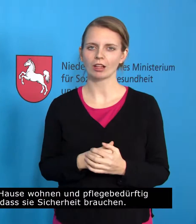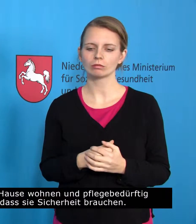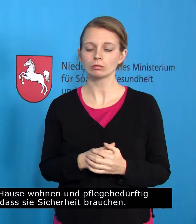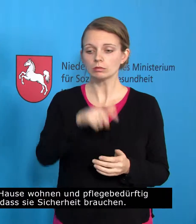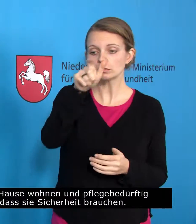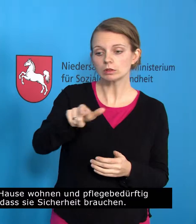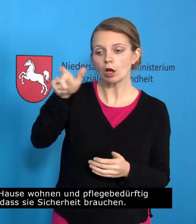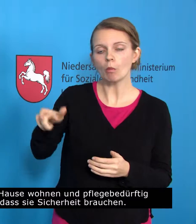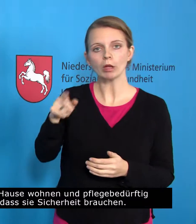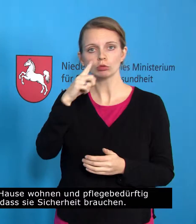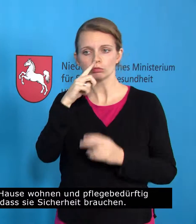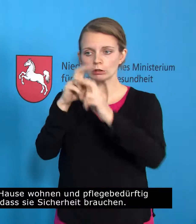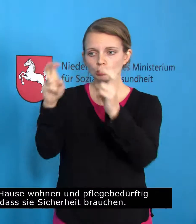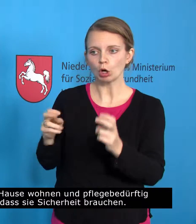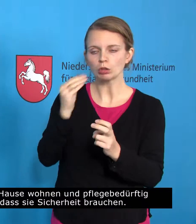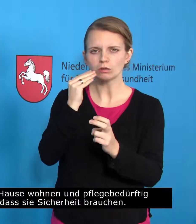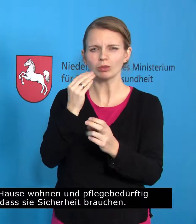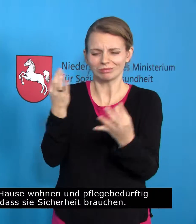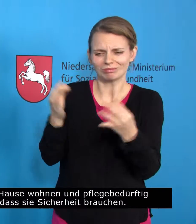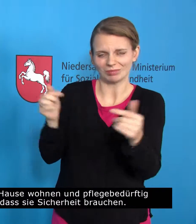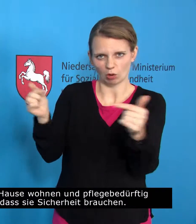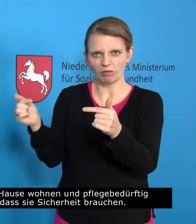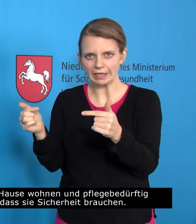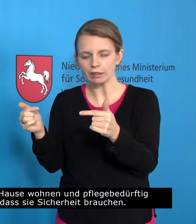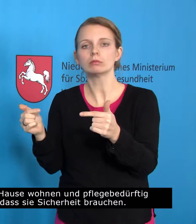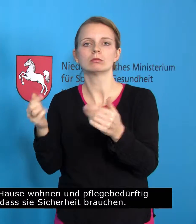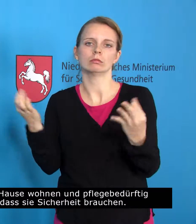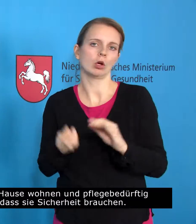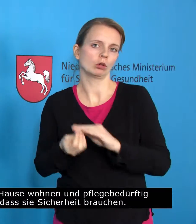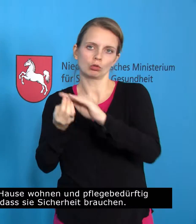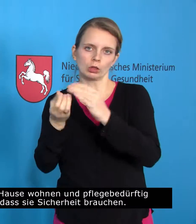Was sind die